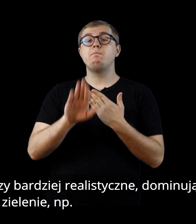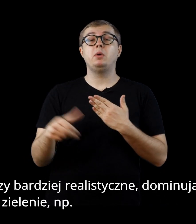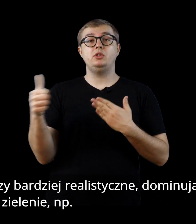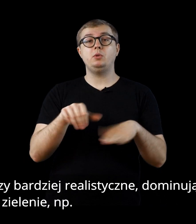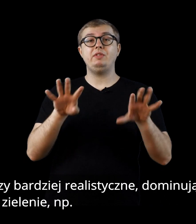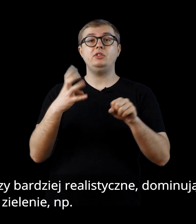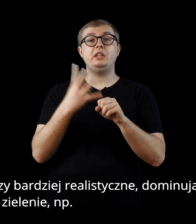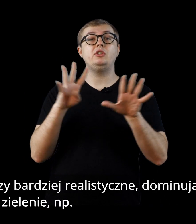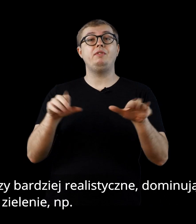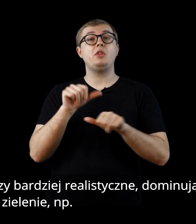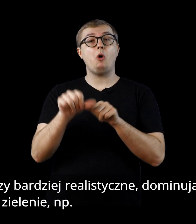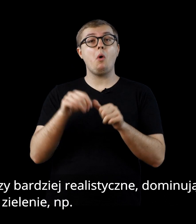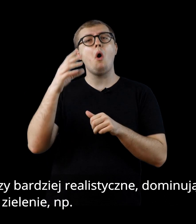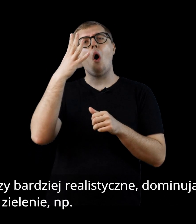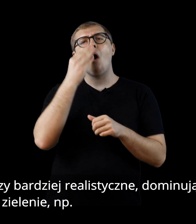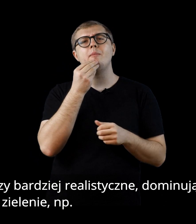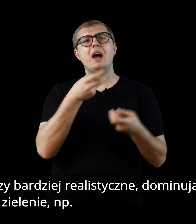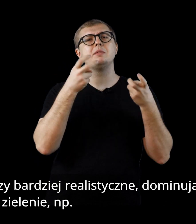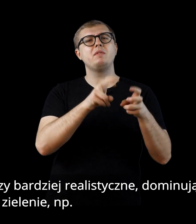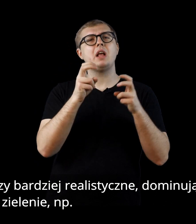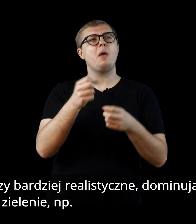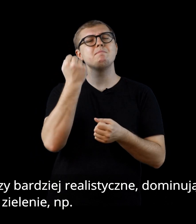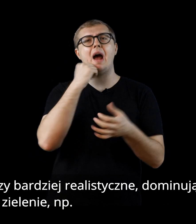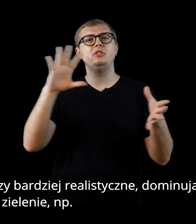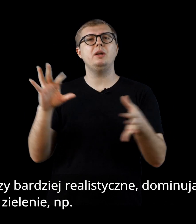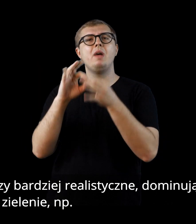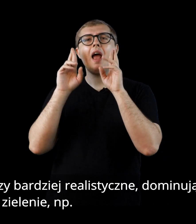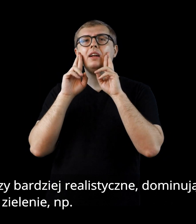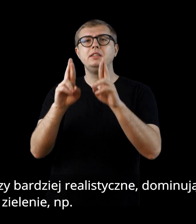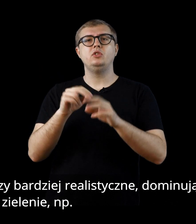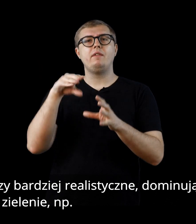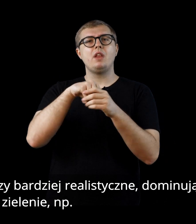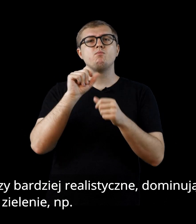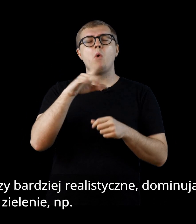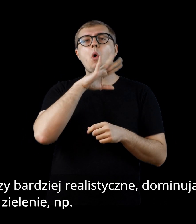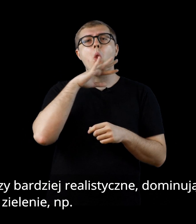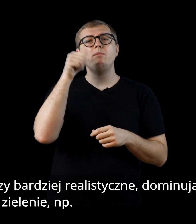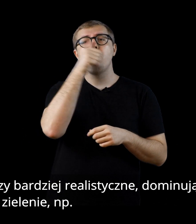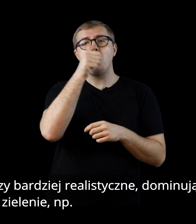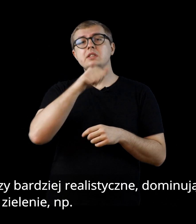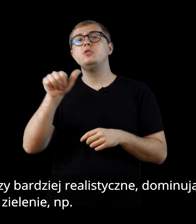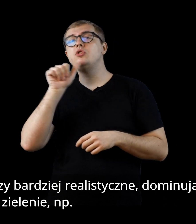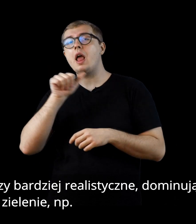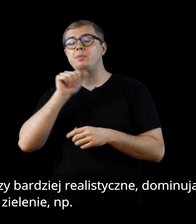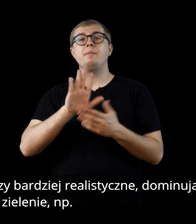1949 roku powstają obrazy bardziej realistyczne. Dominują brązy i zielenie, np.